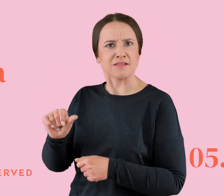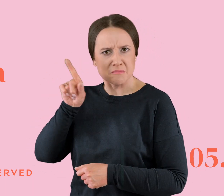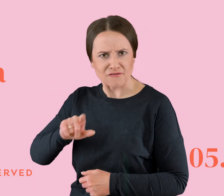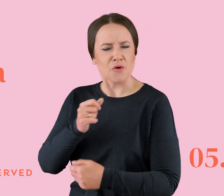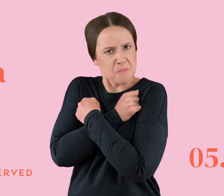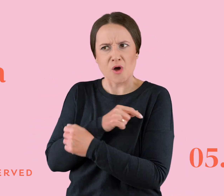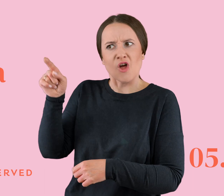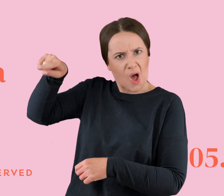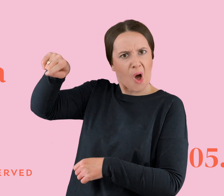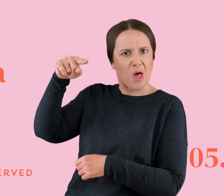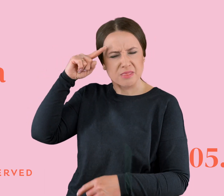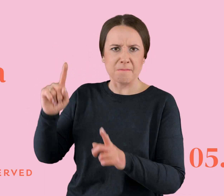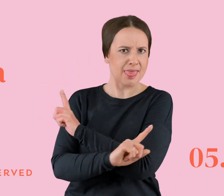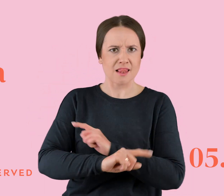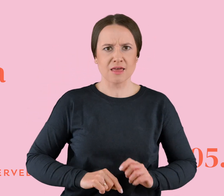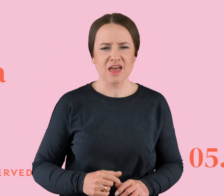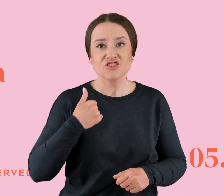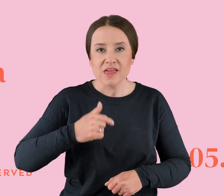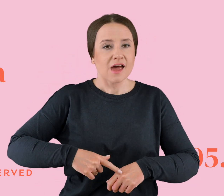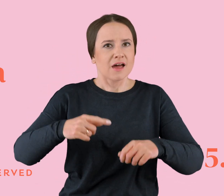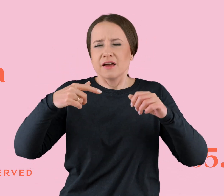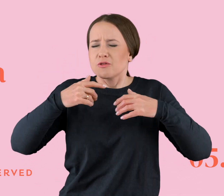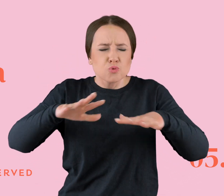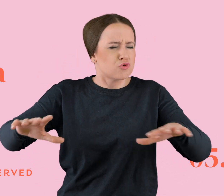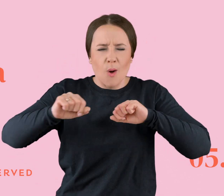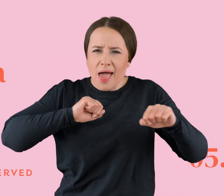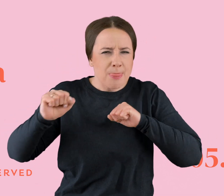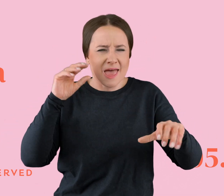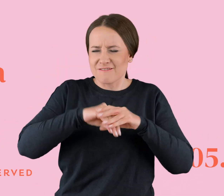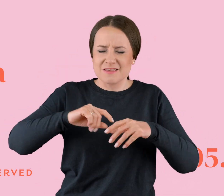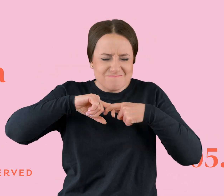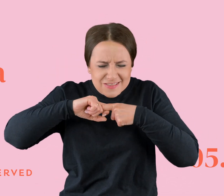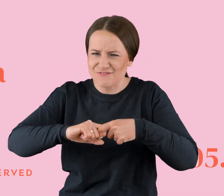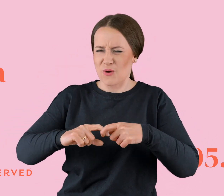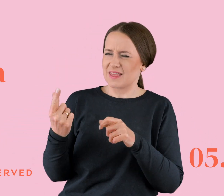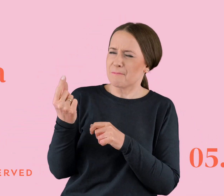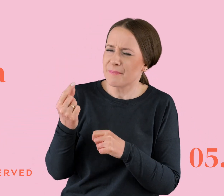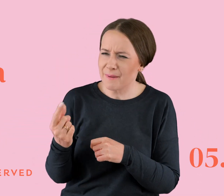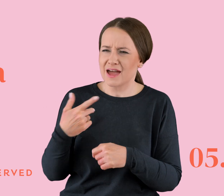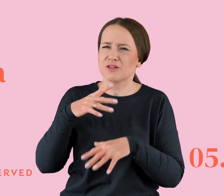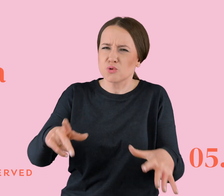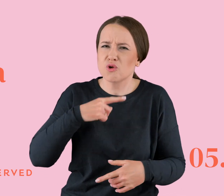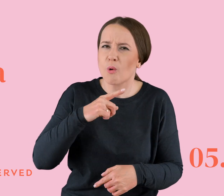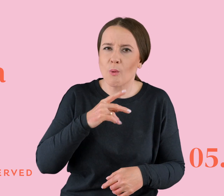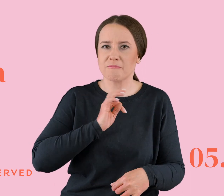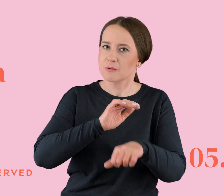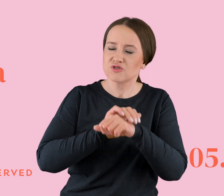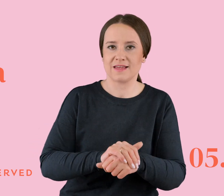pakowałam w ogóle tyle swojej energii w ten związek, tyle kłamstw przed przyjaciółmi, przed samą sobą, tyle mnie to kosztowało, żeby z